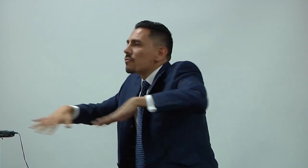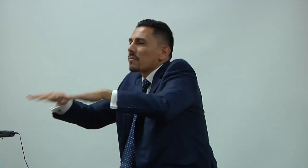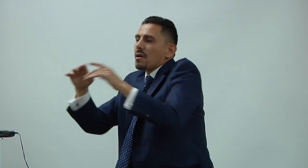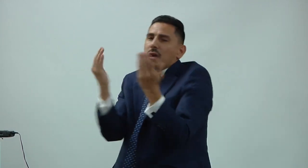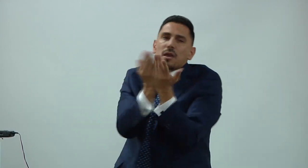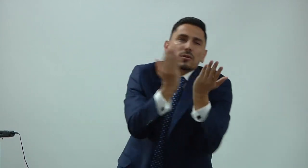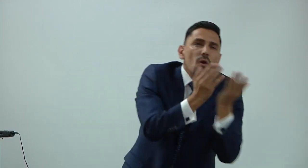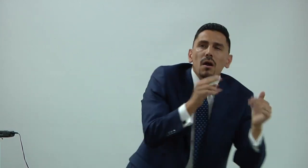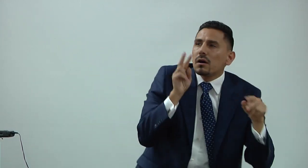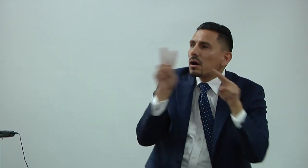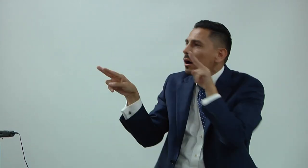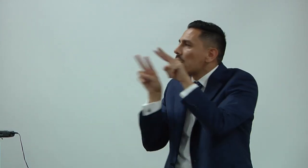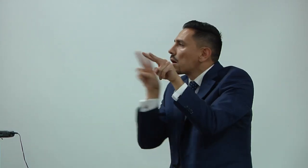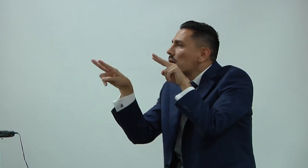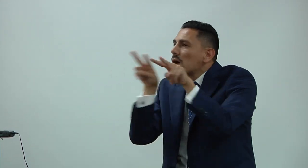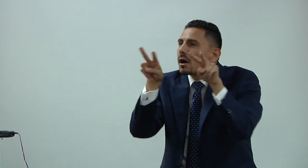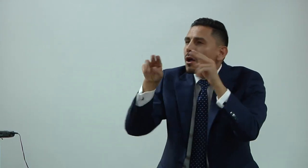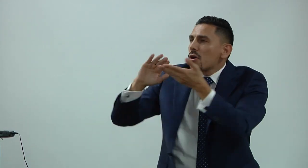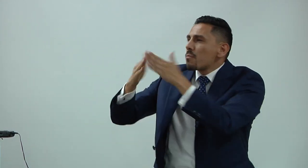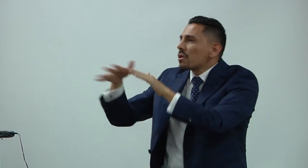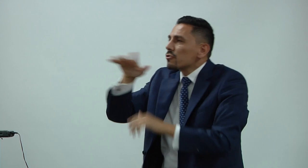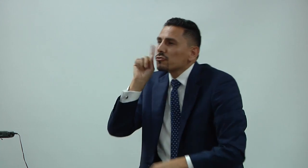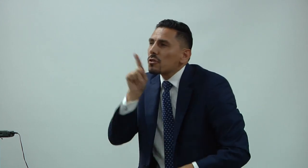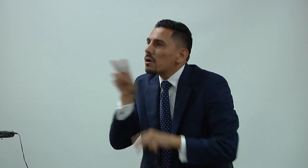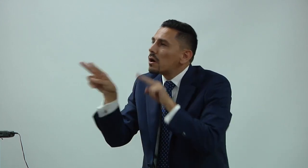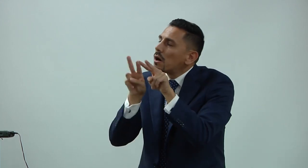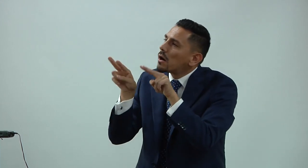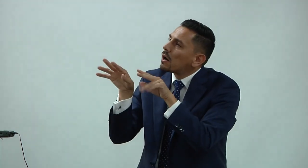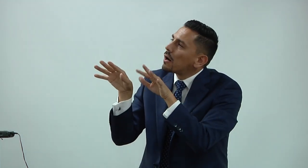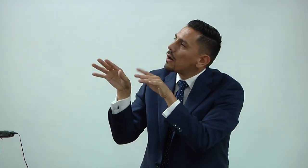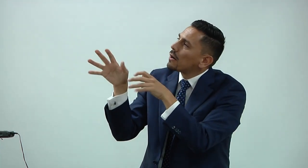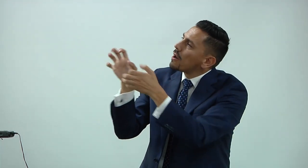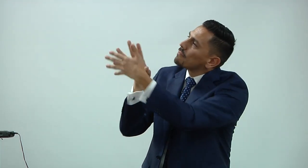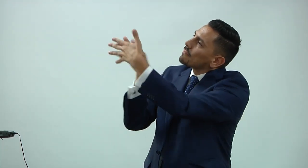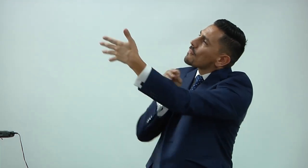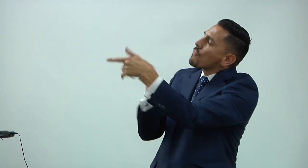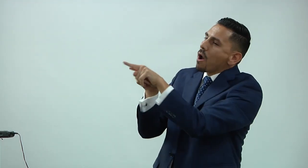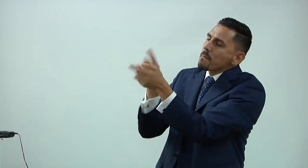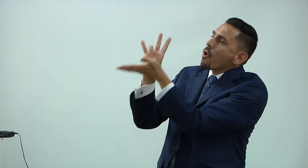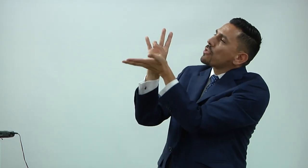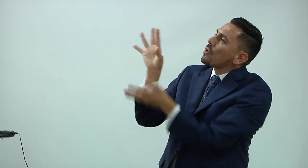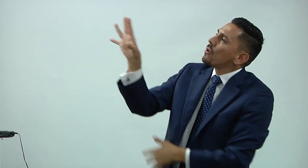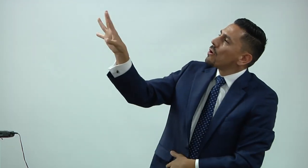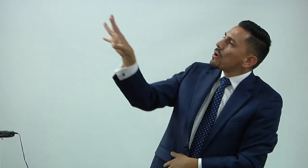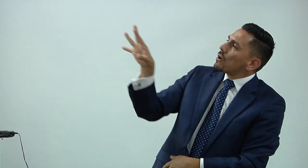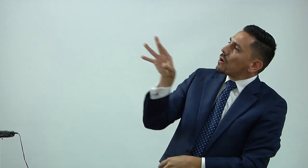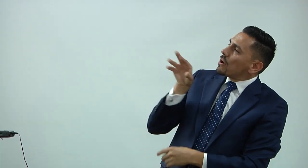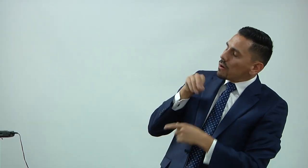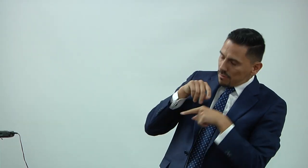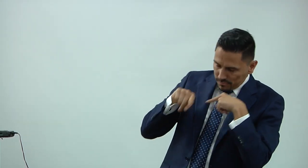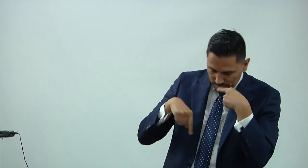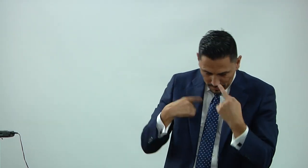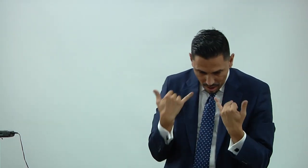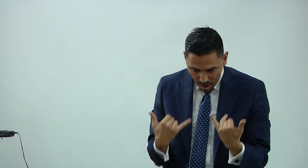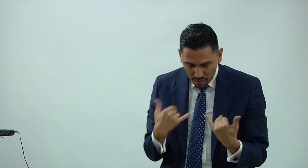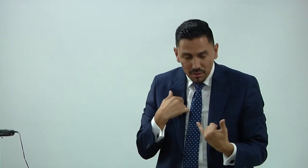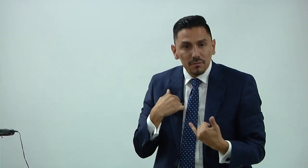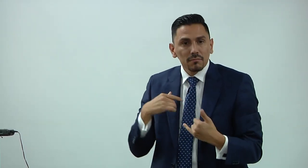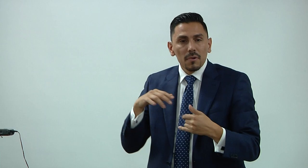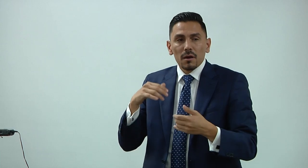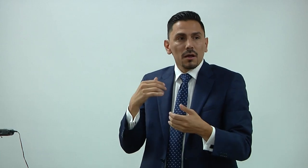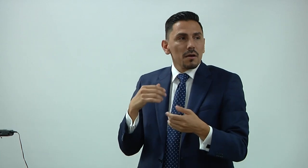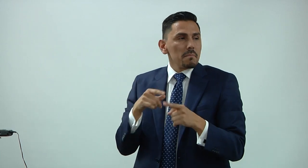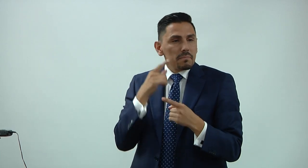organizaciones, gestionando y movilizándonos allí y veía esos ejemplos que yo quería copiar, esos modelos.